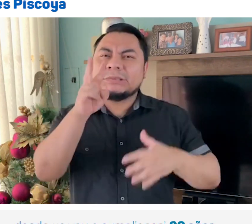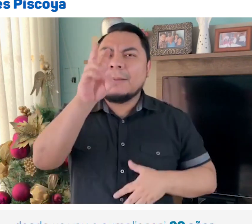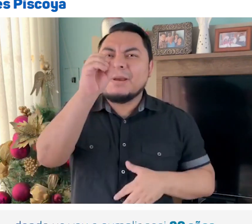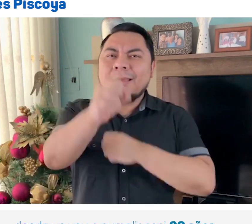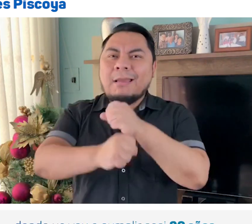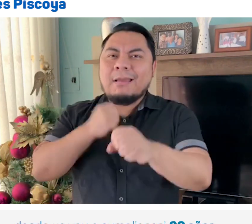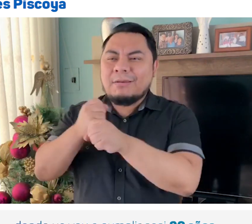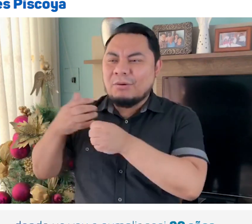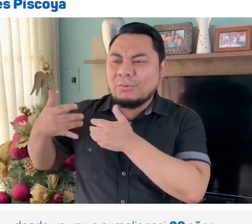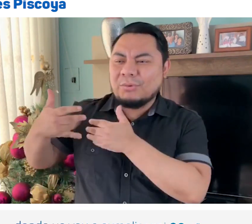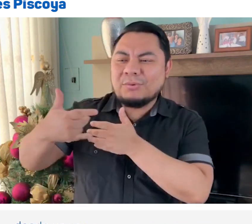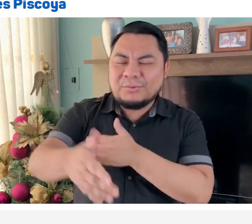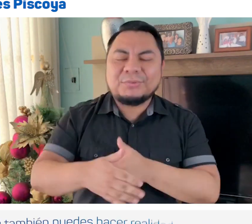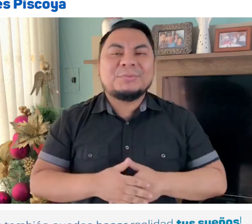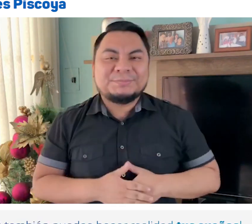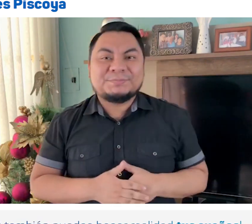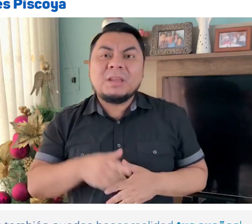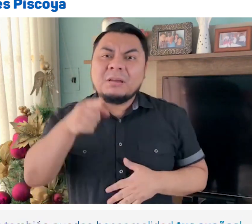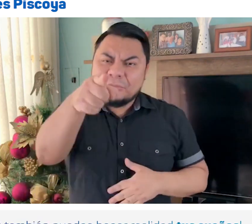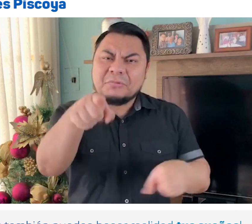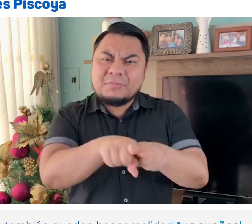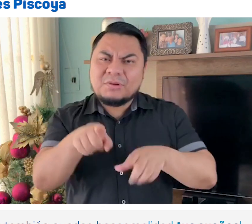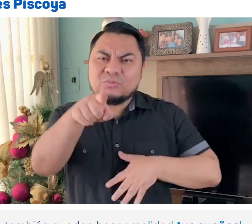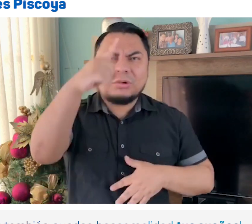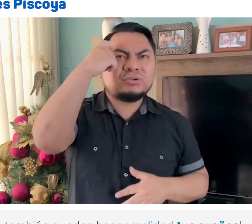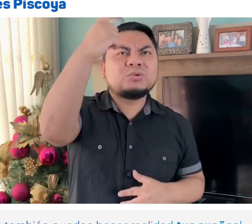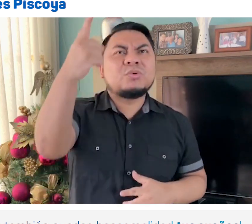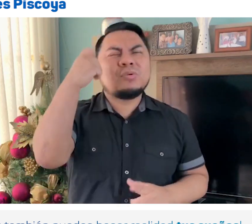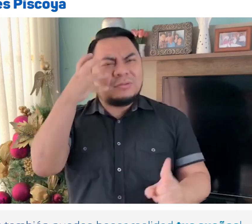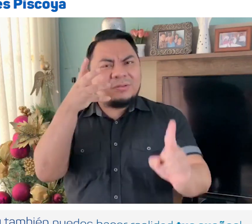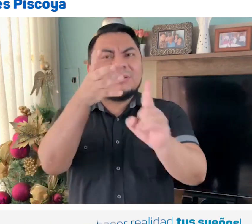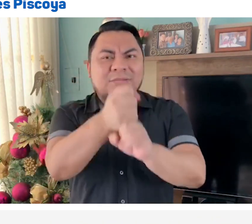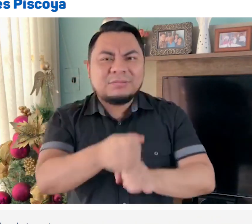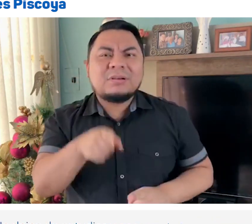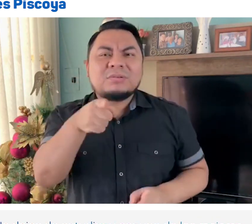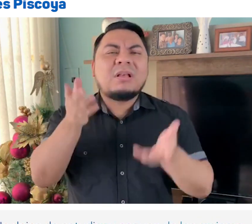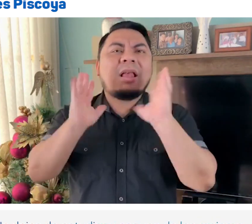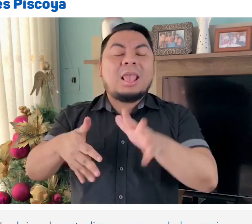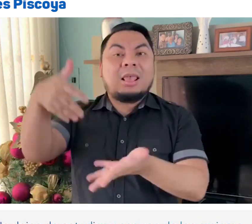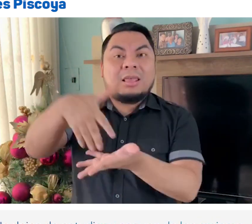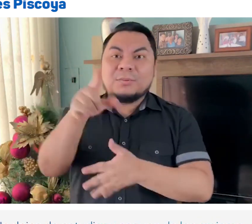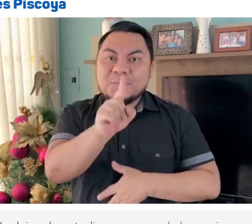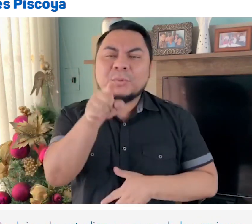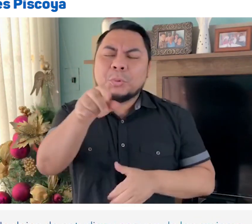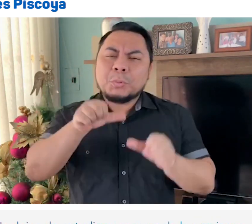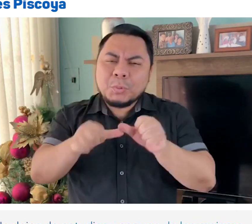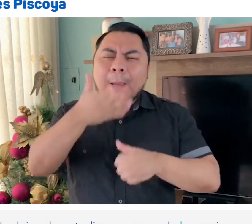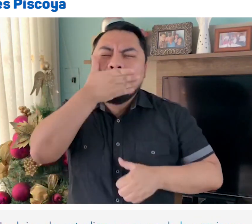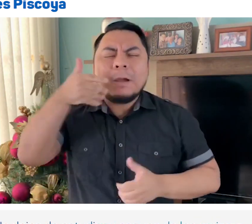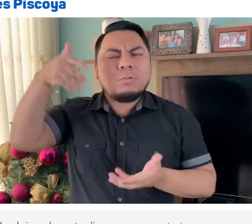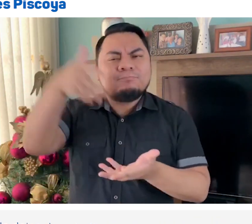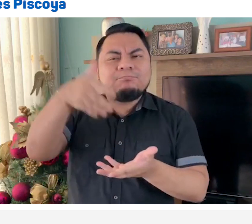voy a cumplir casi 20 años. Tú también puedes hacer realidad tus sueños. No dejes de estudiar y ser